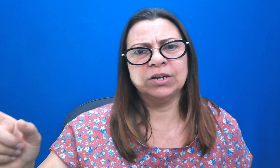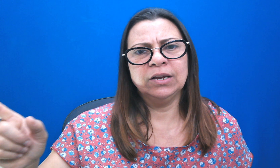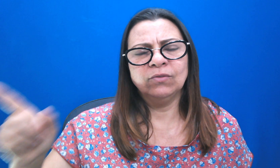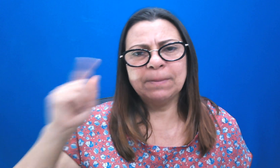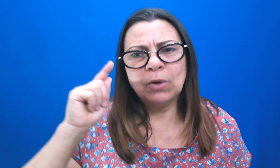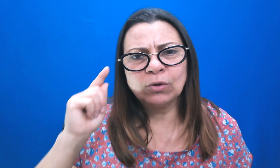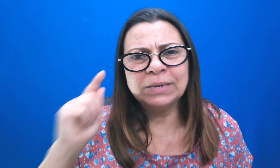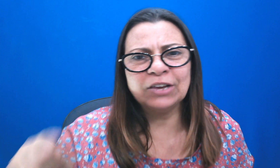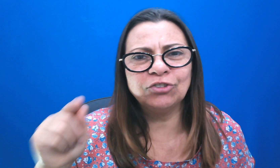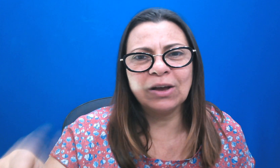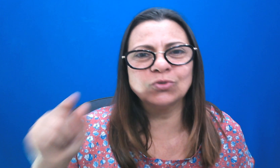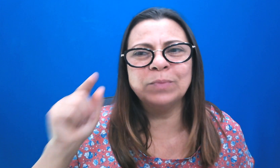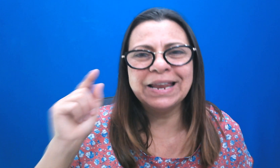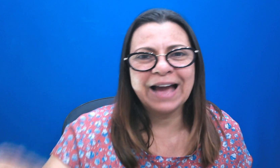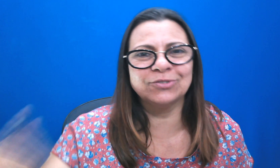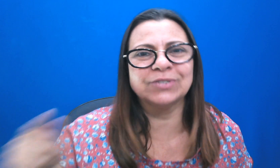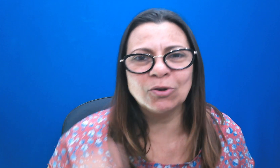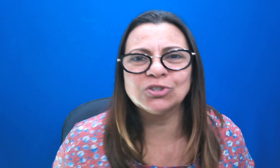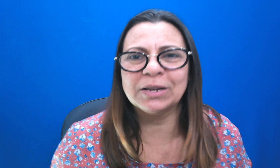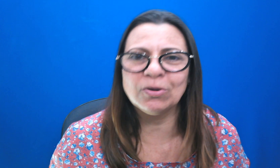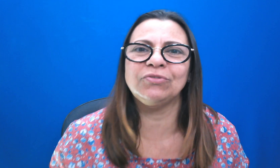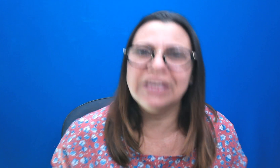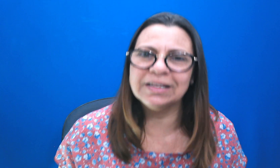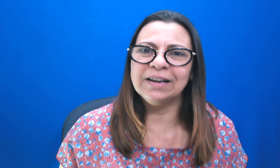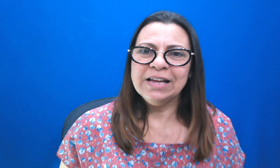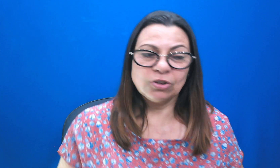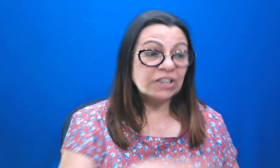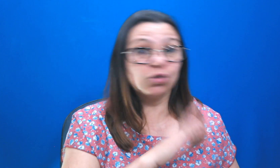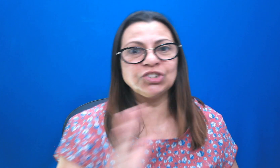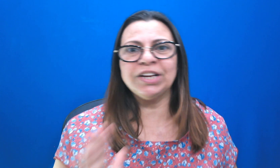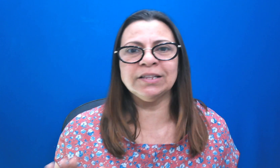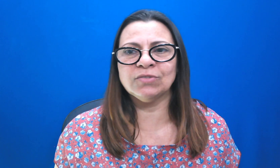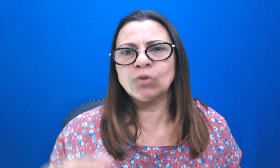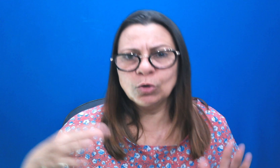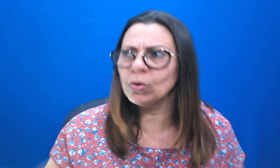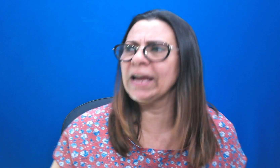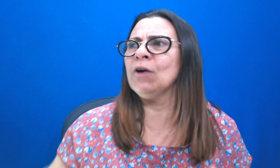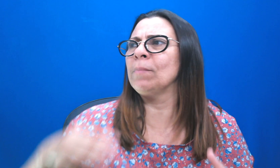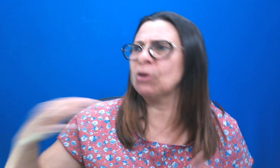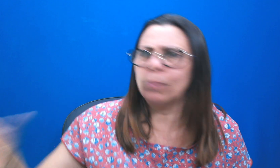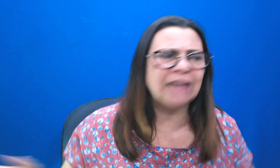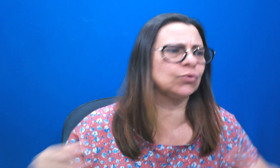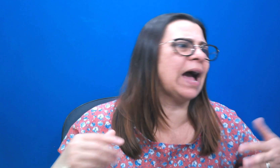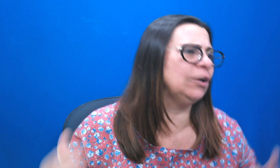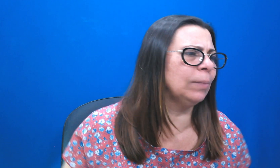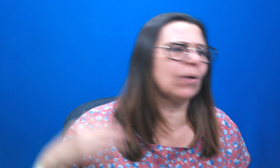você possa começar a enxergar os milagres do Senhor sobre a tua vida. Talvez hoje ainda você tomou um escorregão, bateu o braço, caiu, bateu a